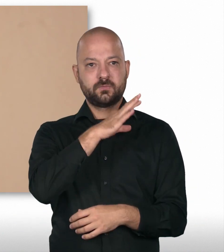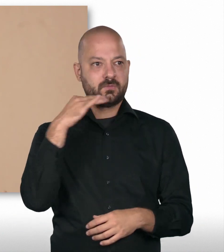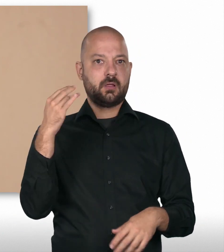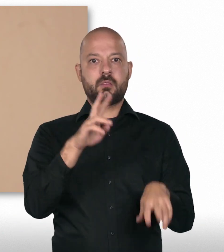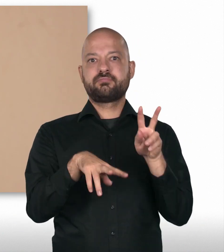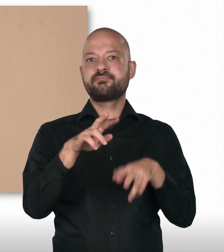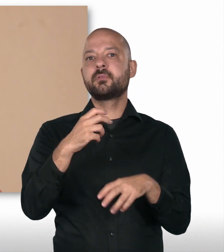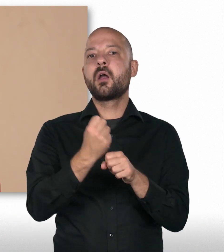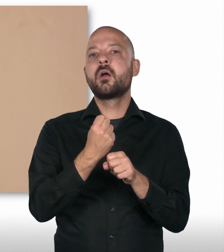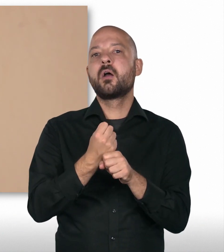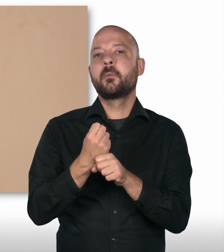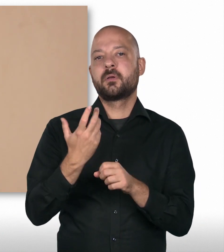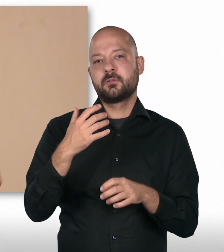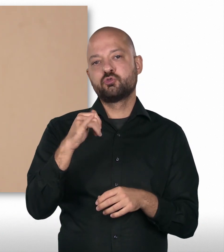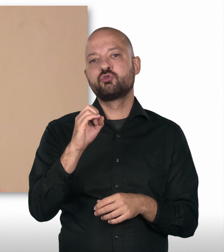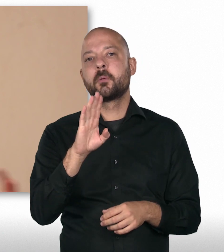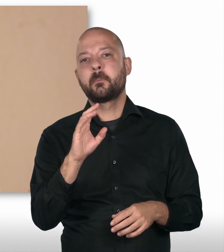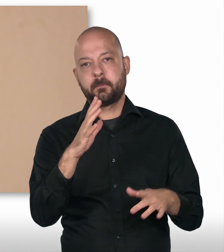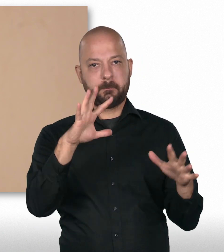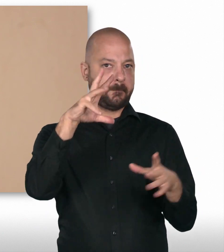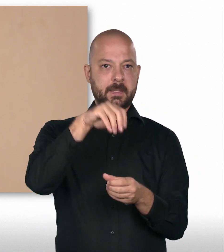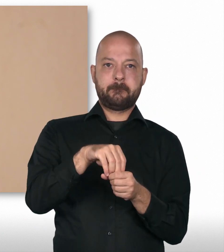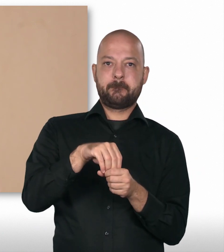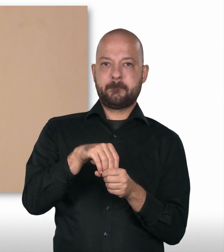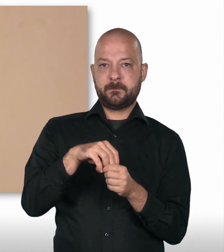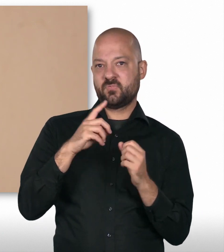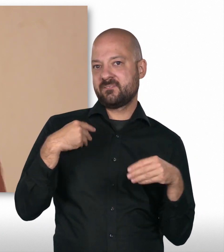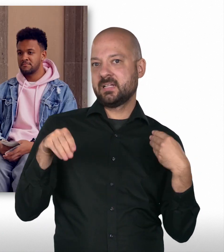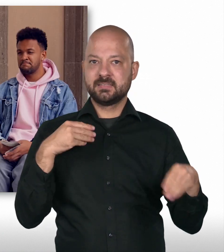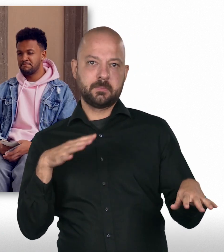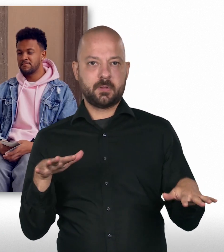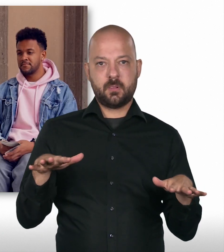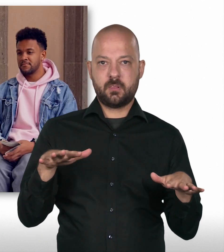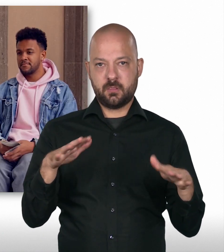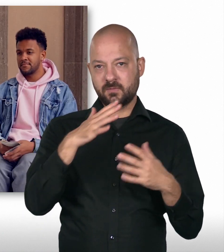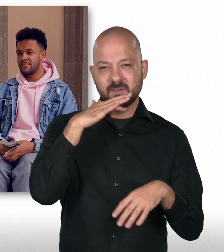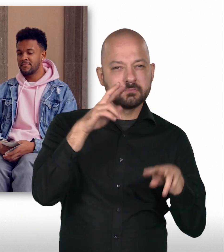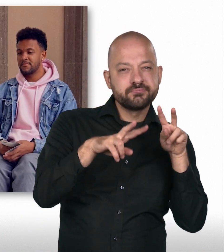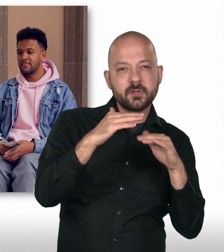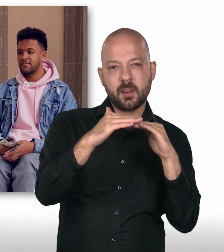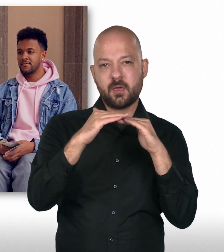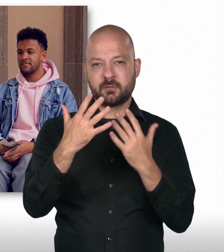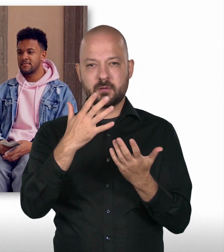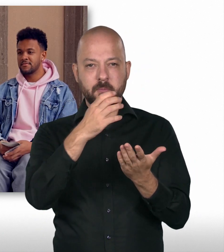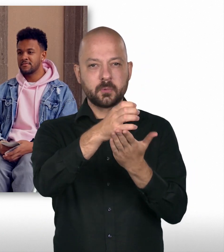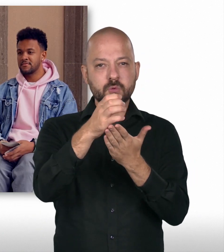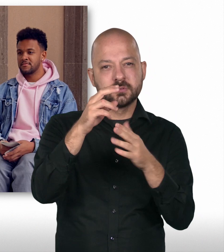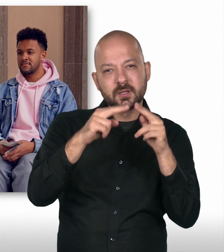dass man die Möglichkeit hat, quasi viele Jobs in einem zu machen, dass man immer flexibel bleiben kann, dass man viele verschiedene Länder und Posten